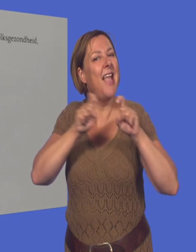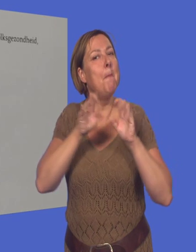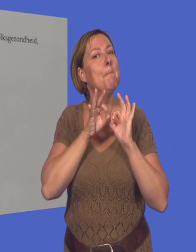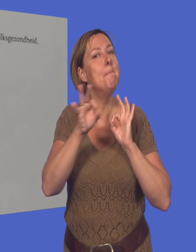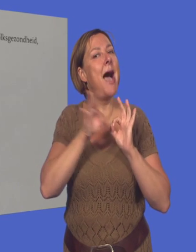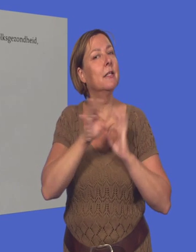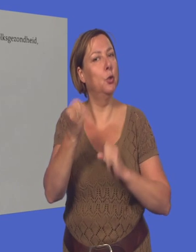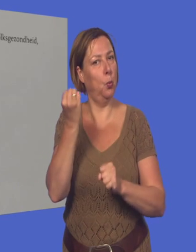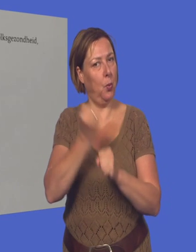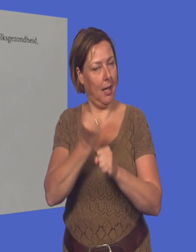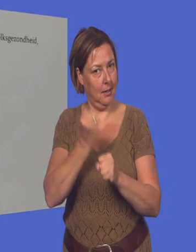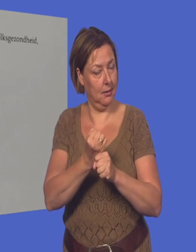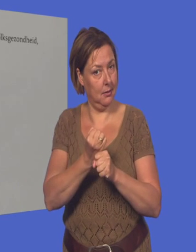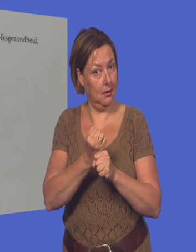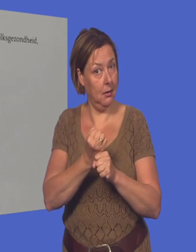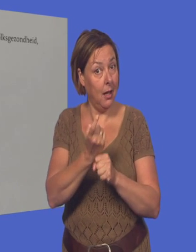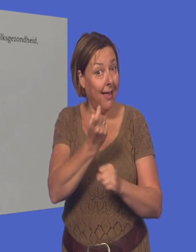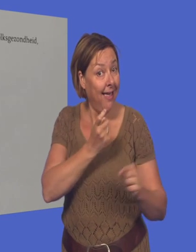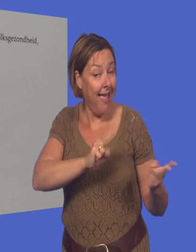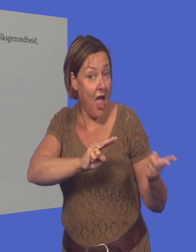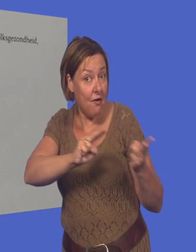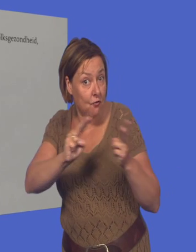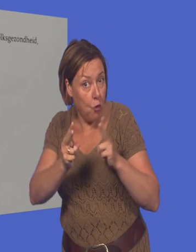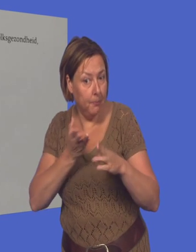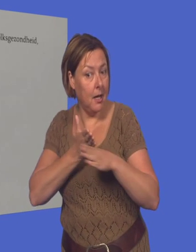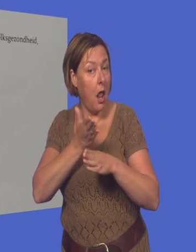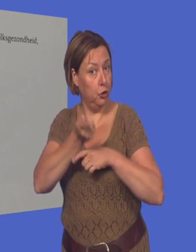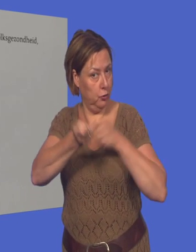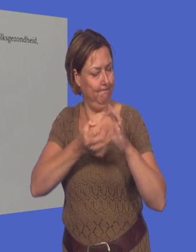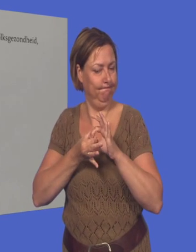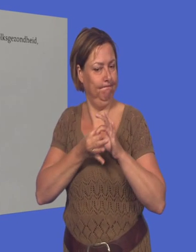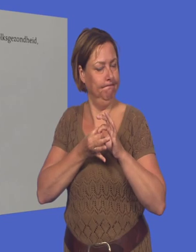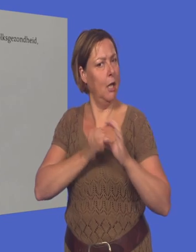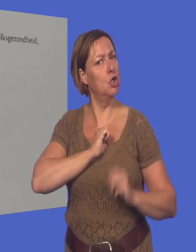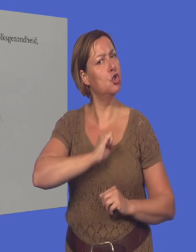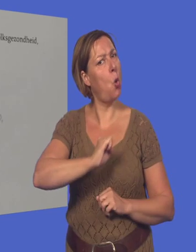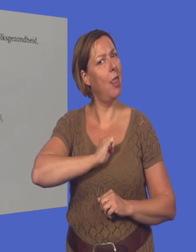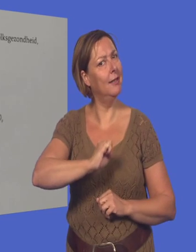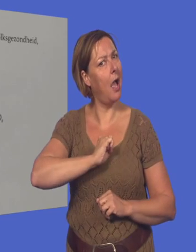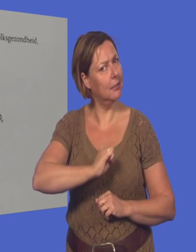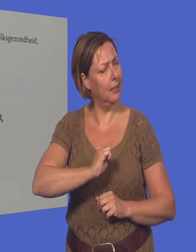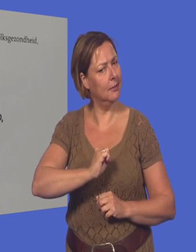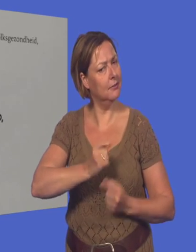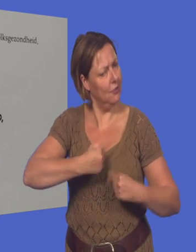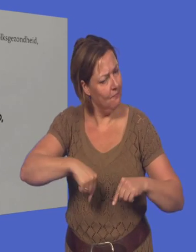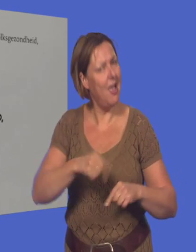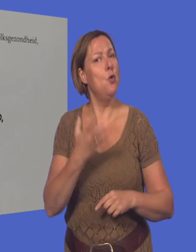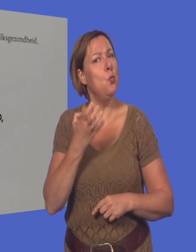De hervorming van de langdurige zorg gaat over solidariteit. We kiezen voor een betrokken samenleving.